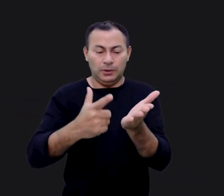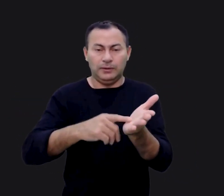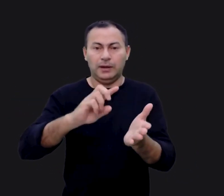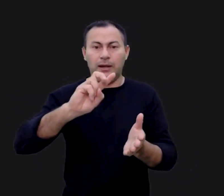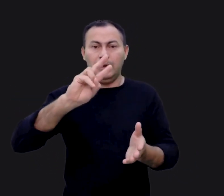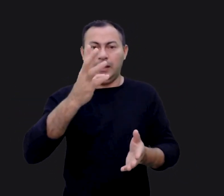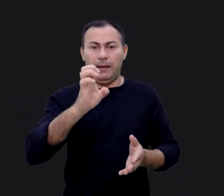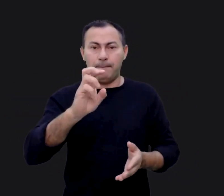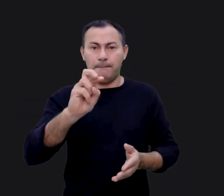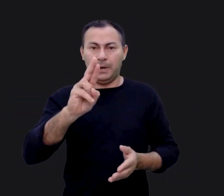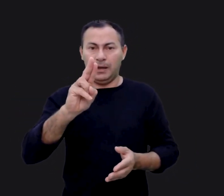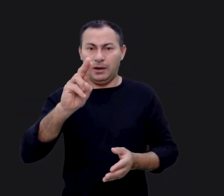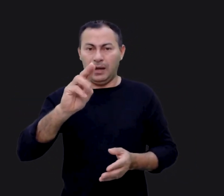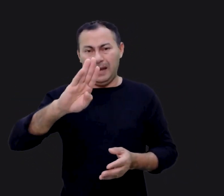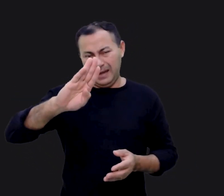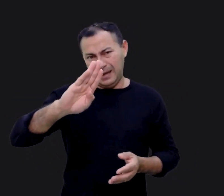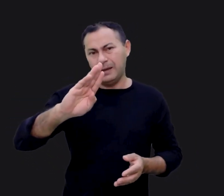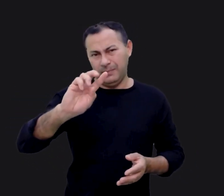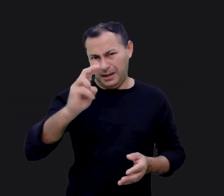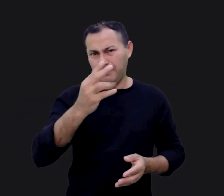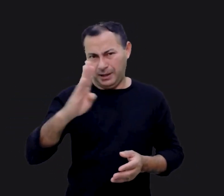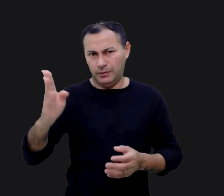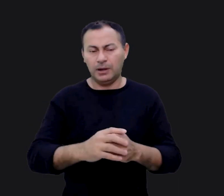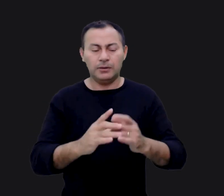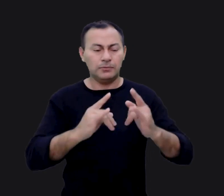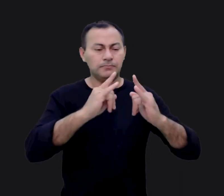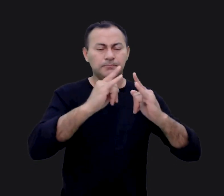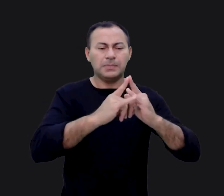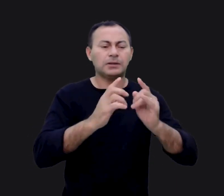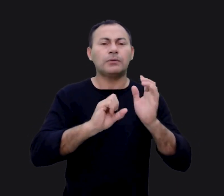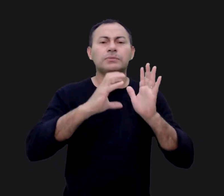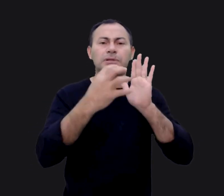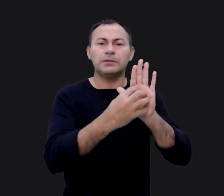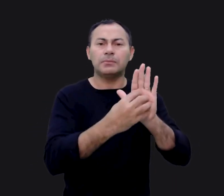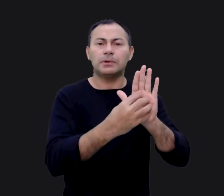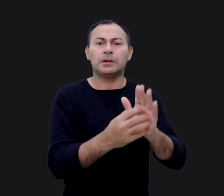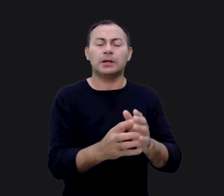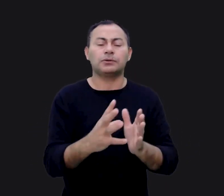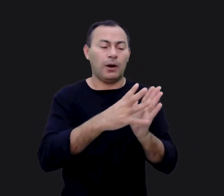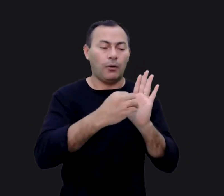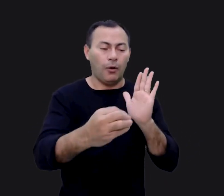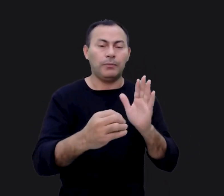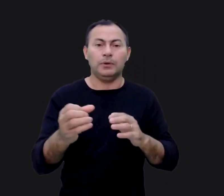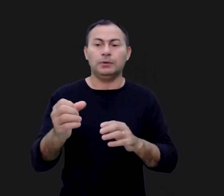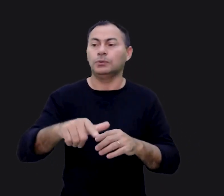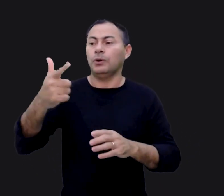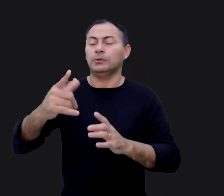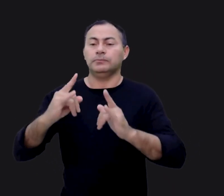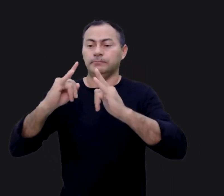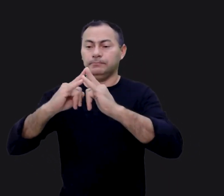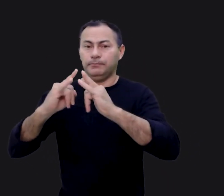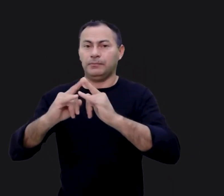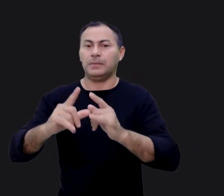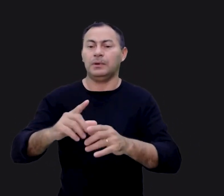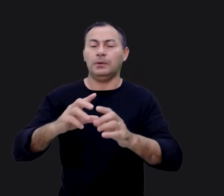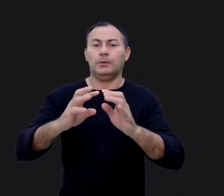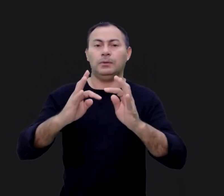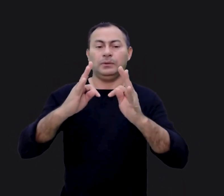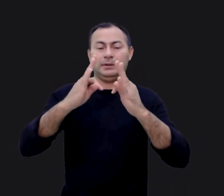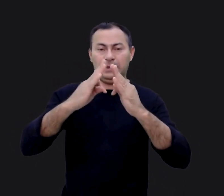a tenda de adoração, o tabernáculo que existiu na Terra, era somente um símbolo. Isto era somente uma cópia de um outro tabernáculo ou tenda